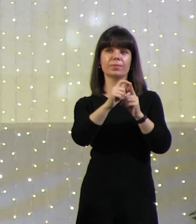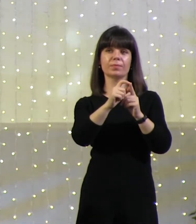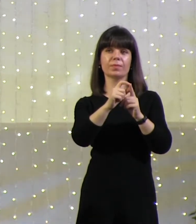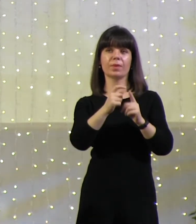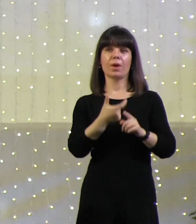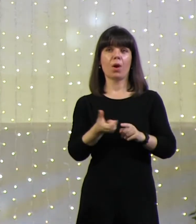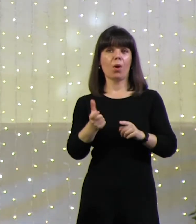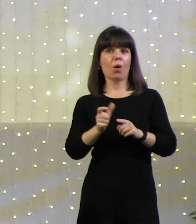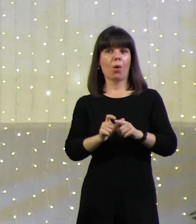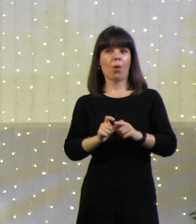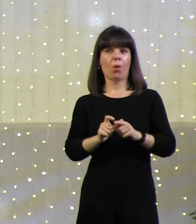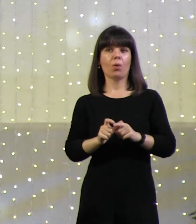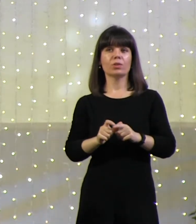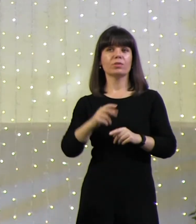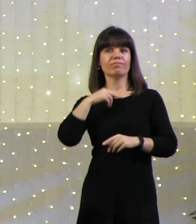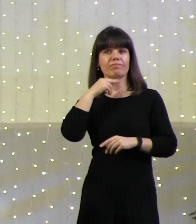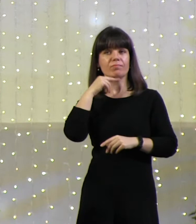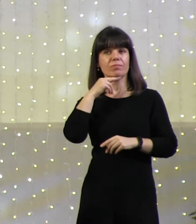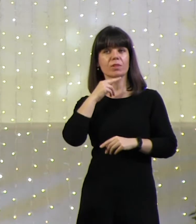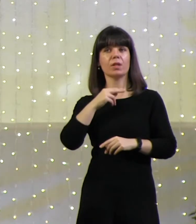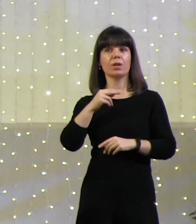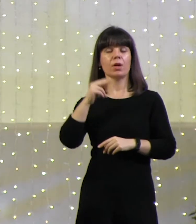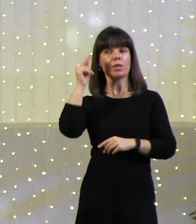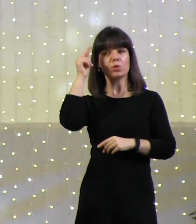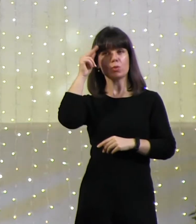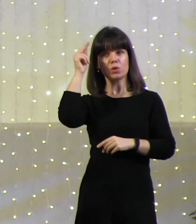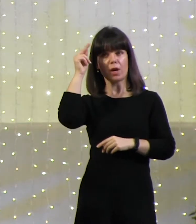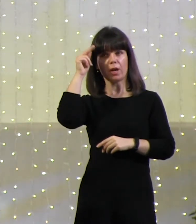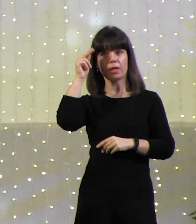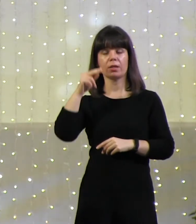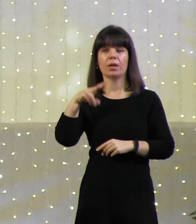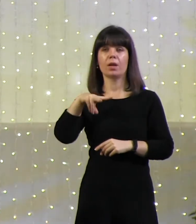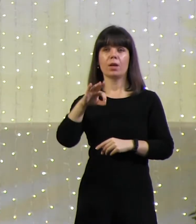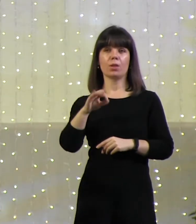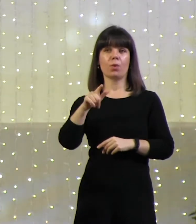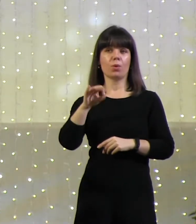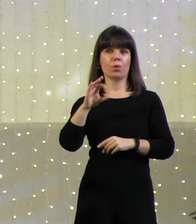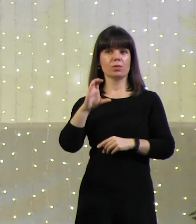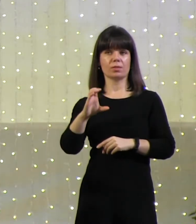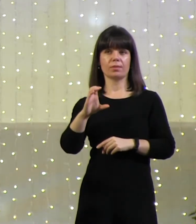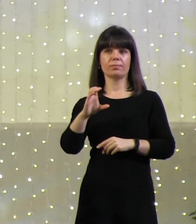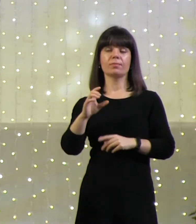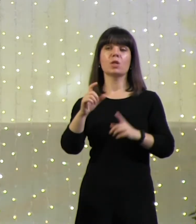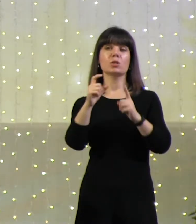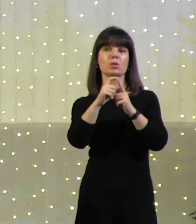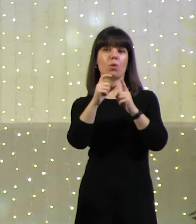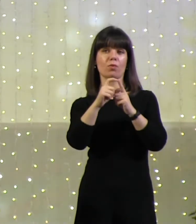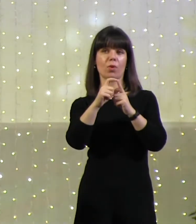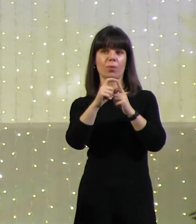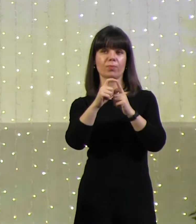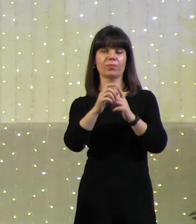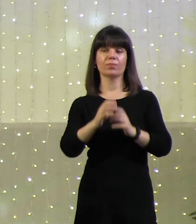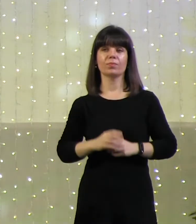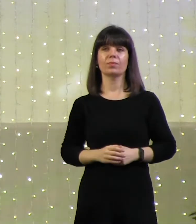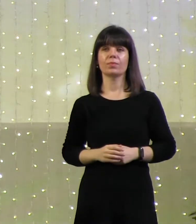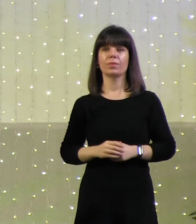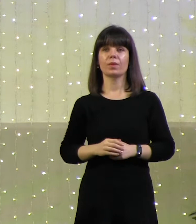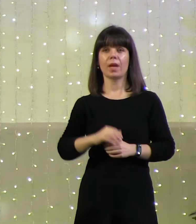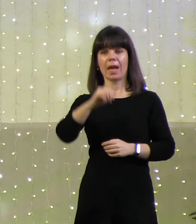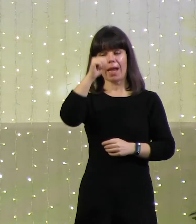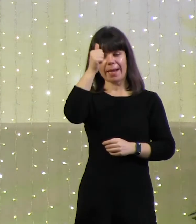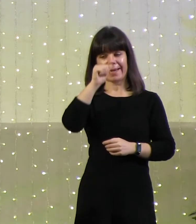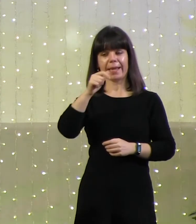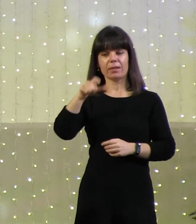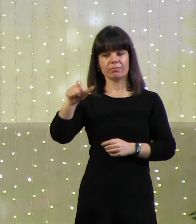очень внимательно изучали логос. Логос — это слово. Они понимали, что